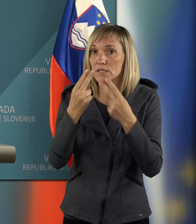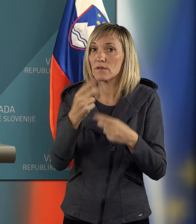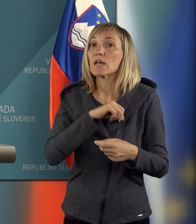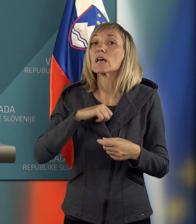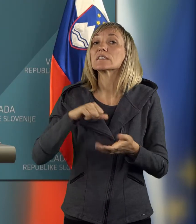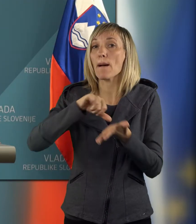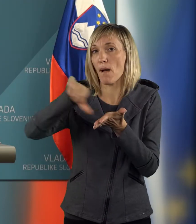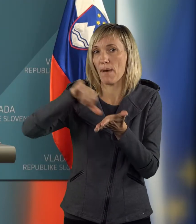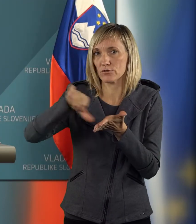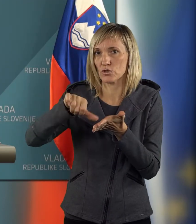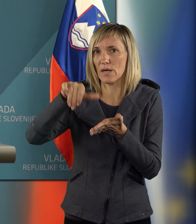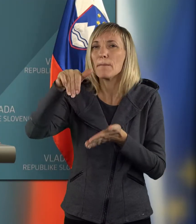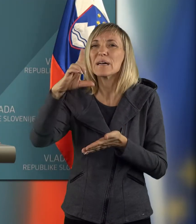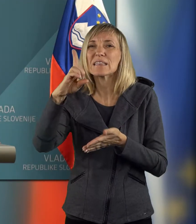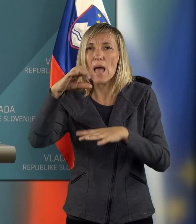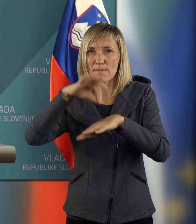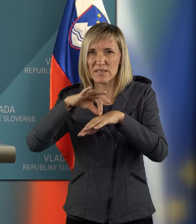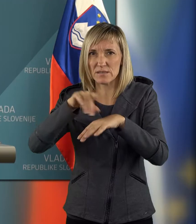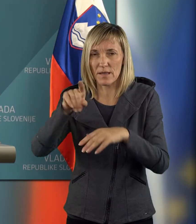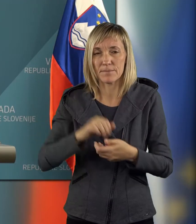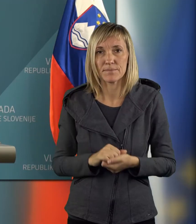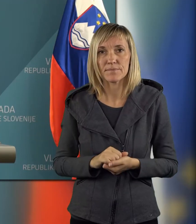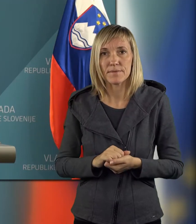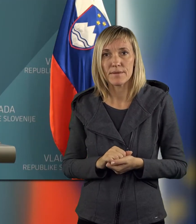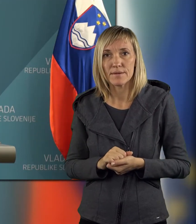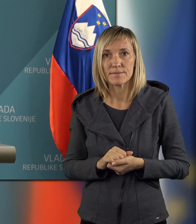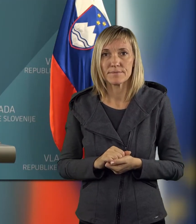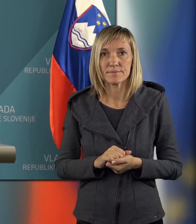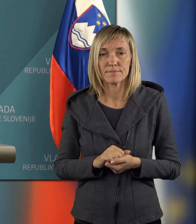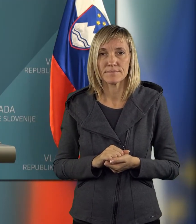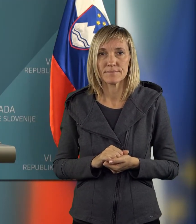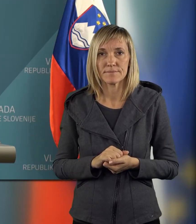samoplačnike. Prizvoljte na srednje vprašanje.